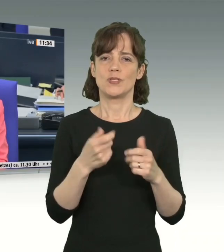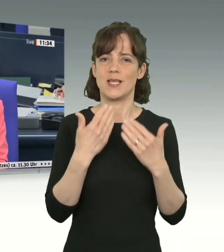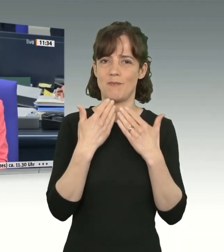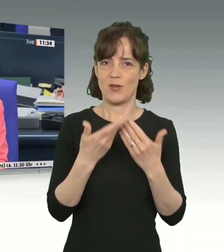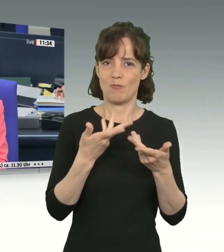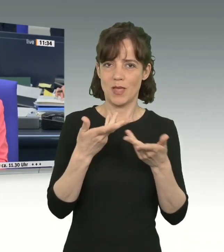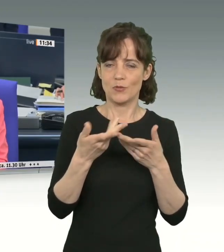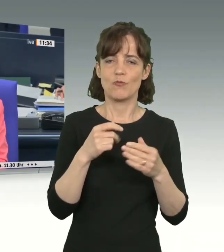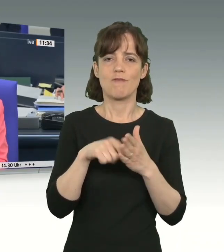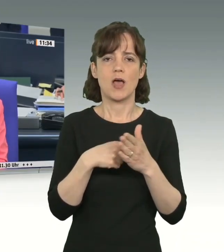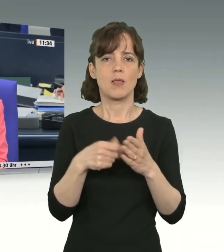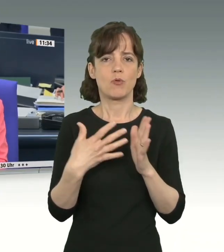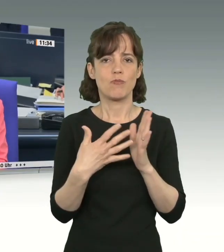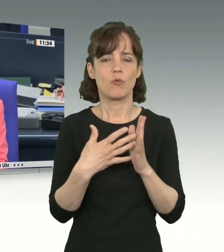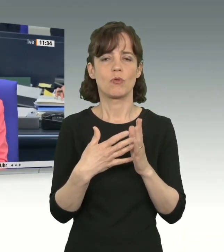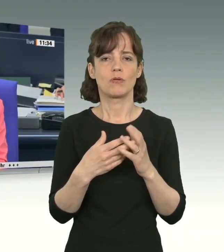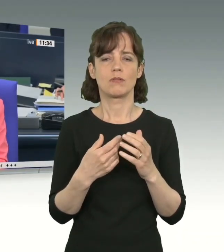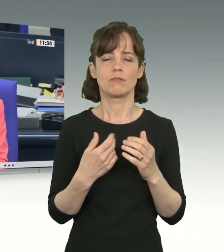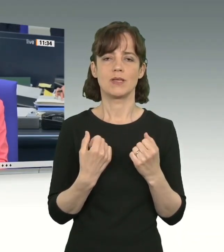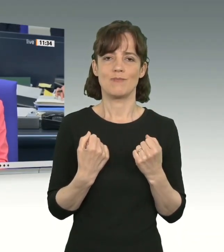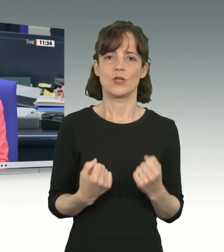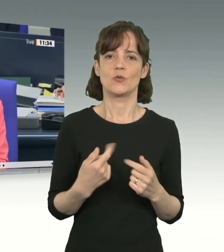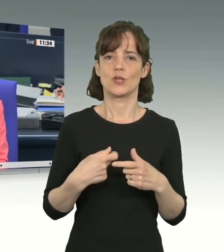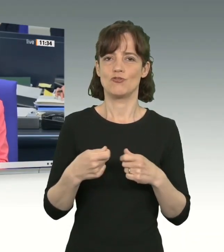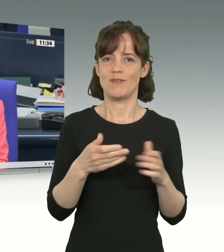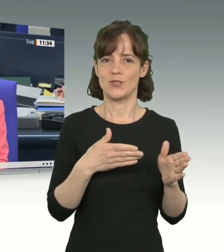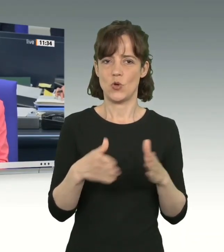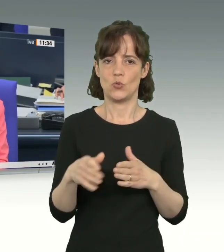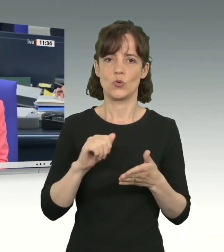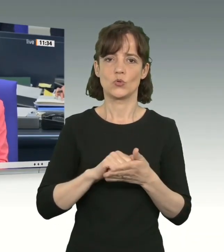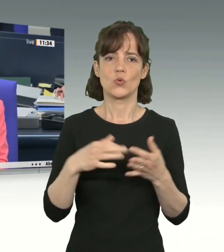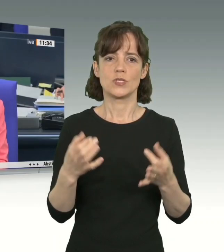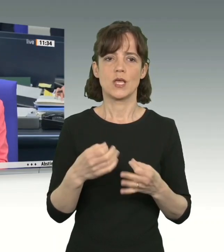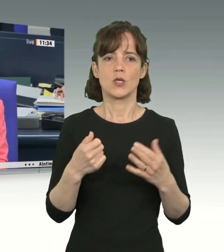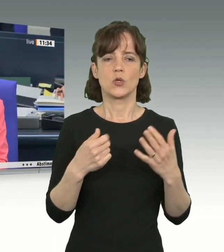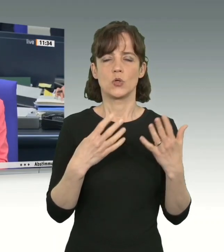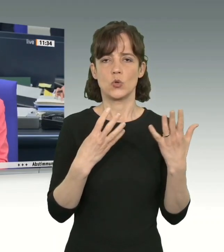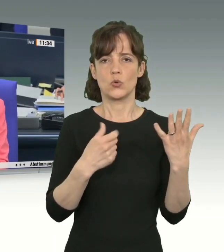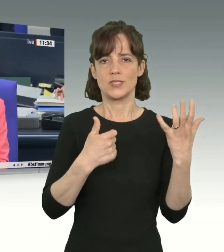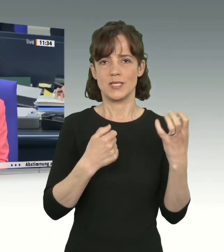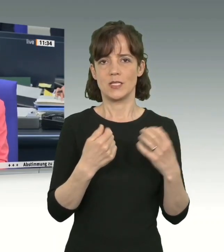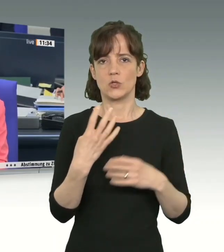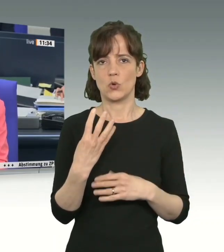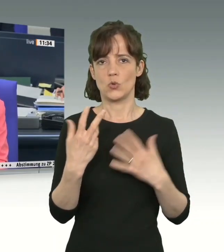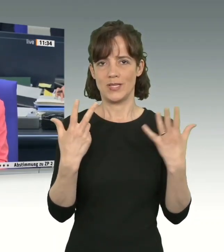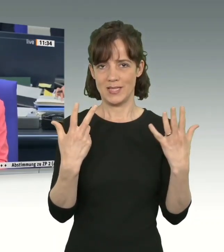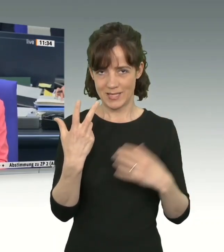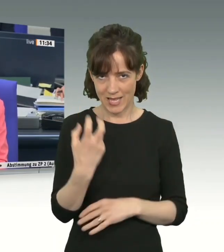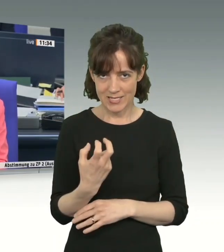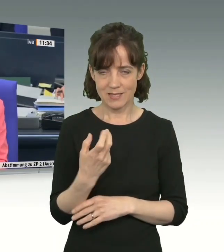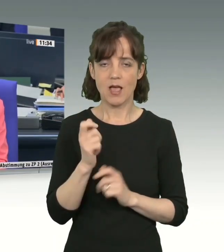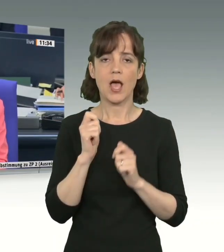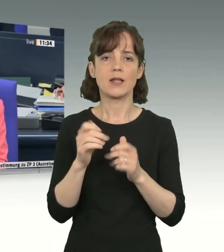Wahlprüfung, Immunität und Geschäftsordnung, Drucksache 19-639, zu einem Antrag auf